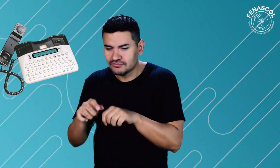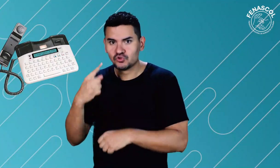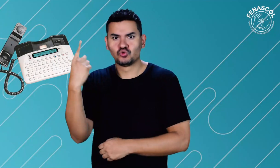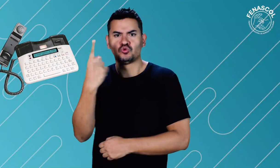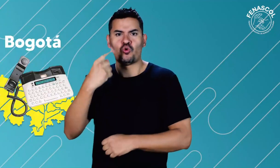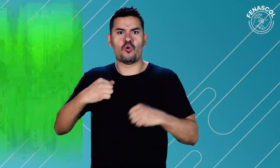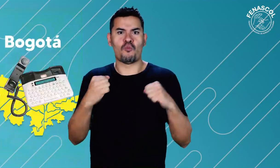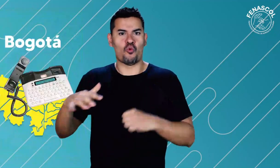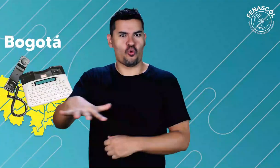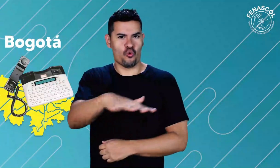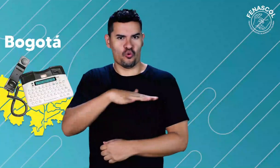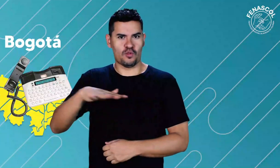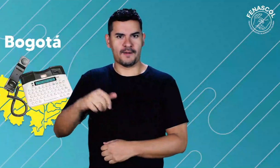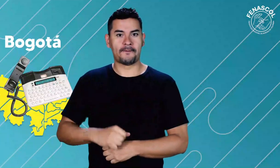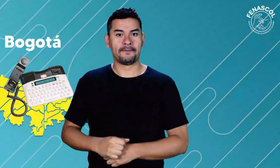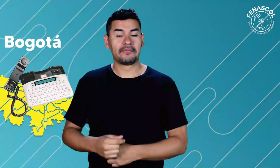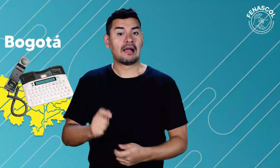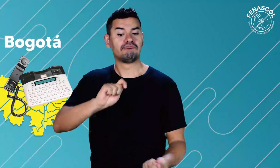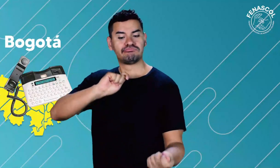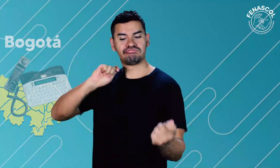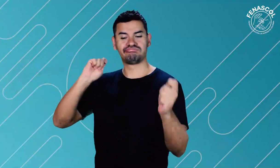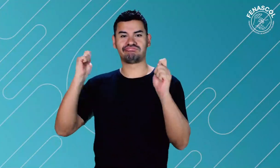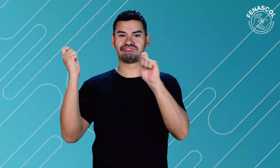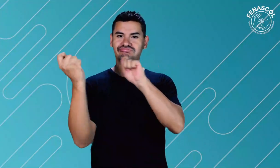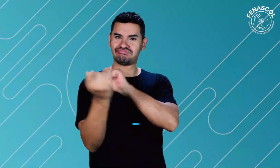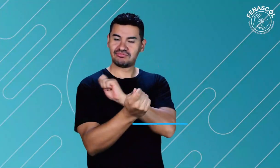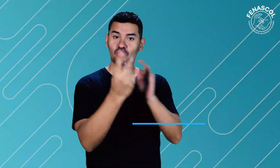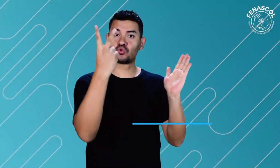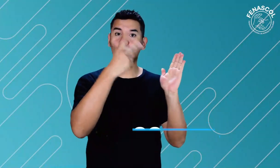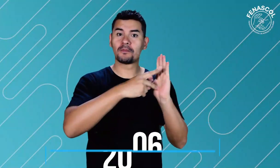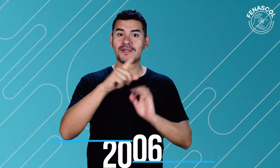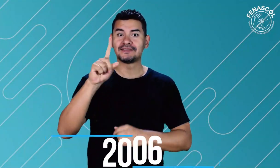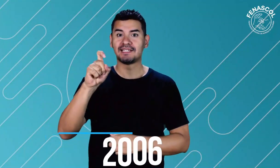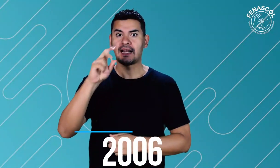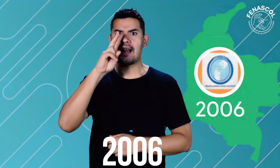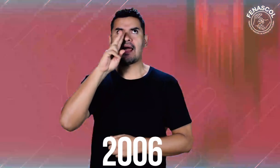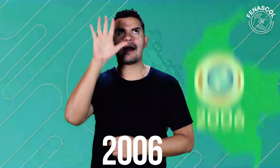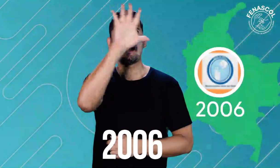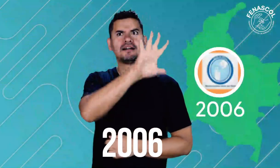Bogotá para el año 2006 pudimos utilizarlo en todo el país y esta era la seña